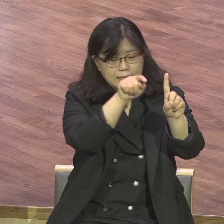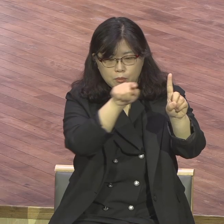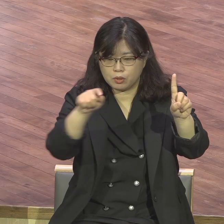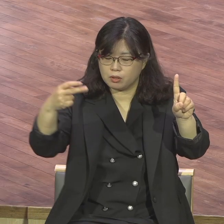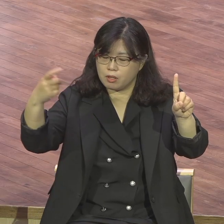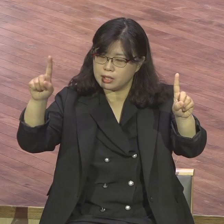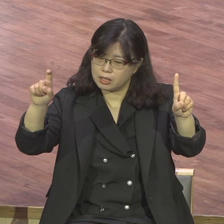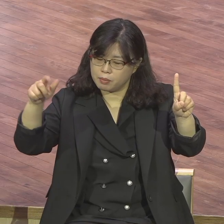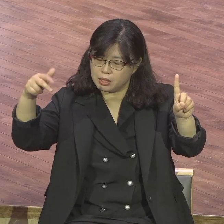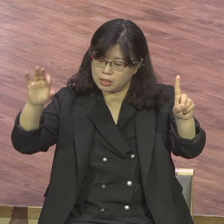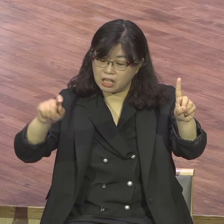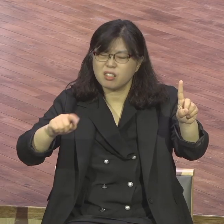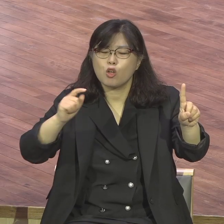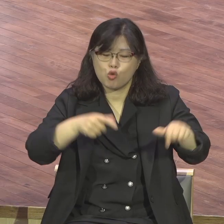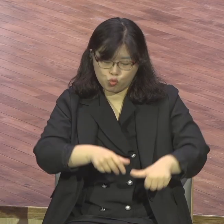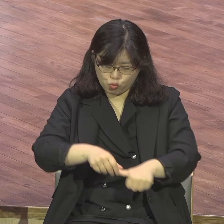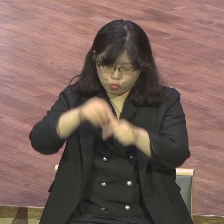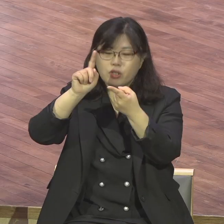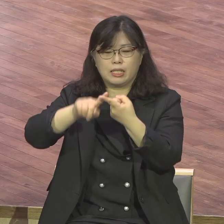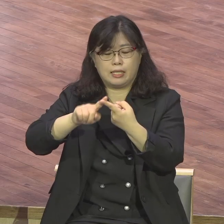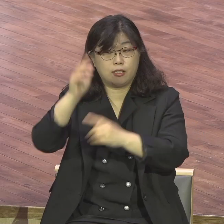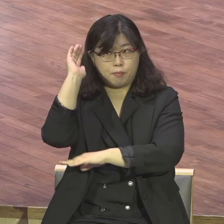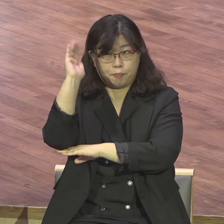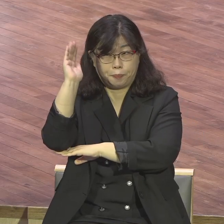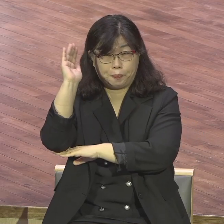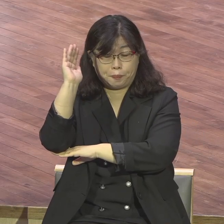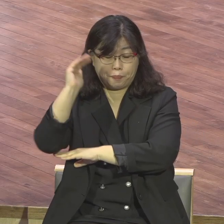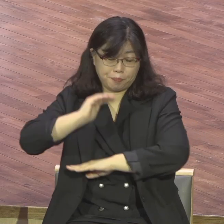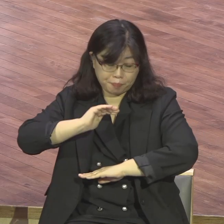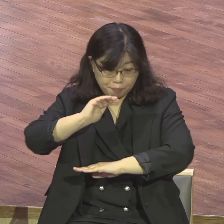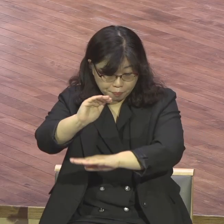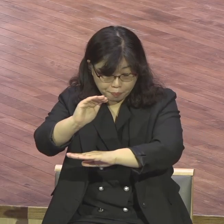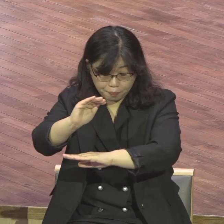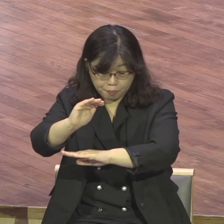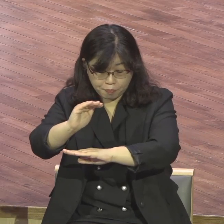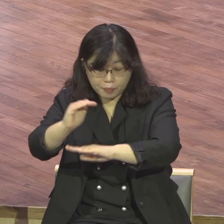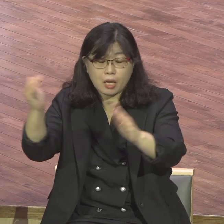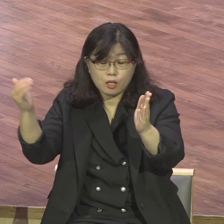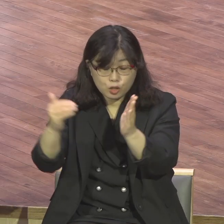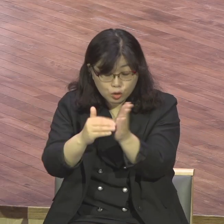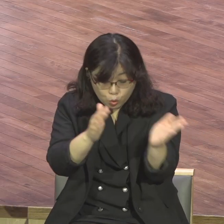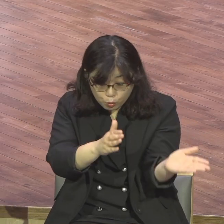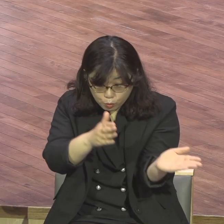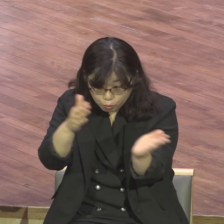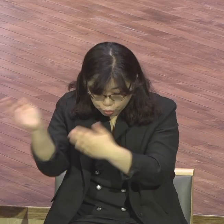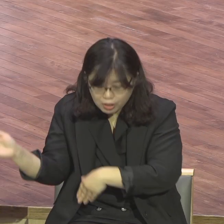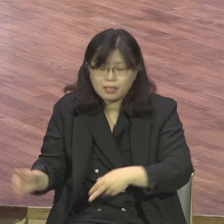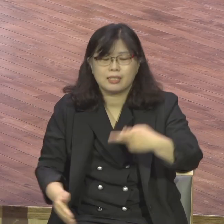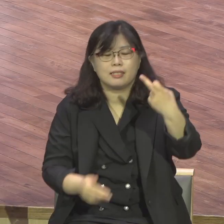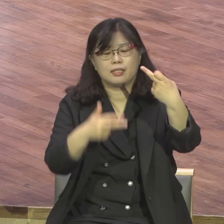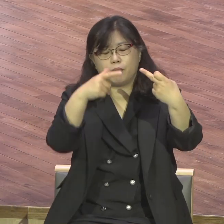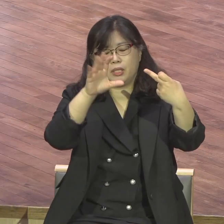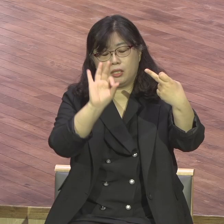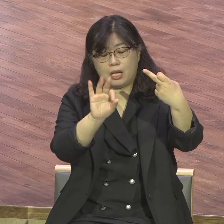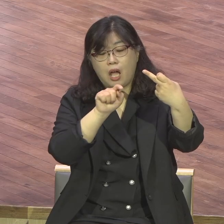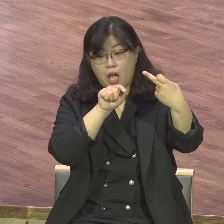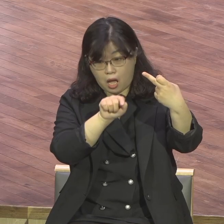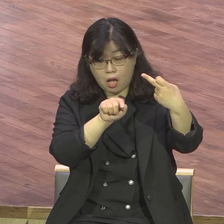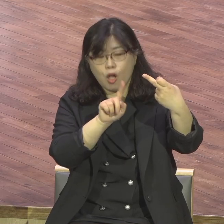이런 하나님의 은혜를 통해서 구원의 축복을 받은 자들이 이제는 삶 속에서